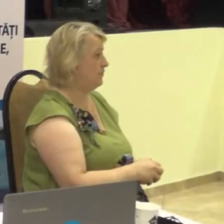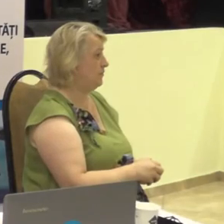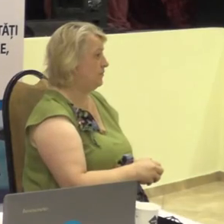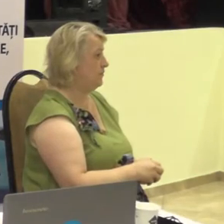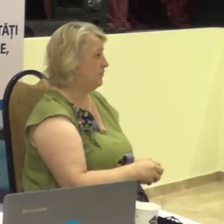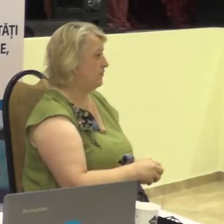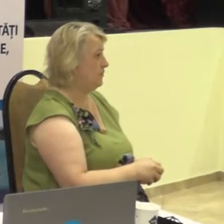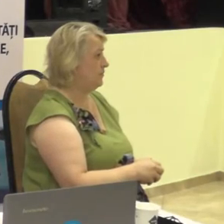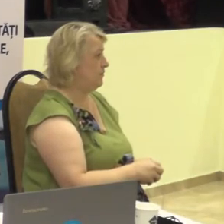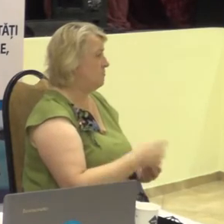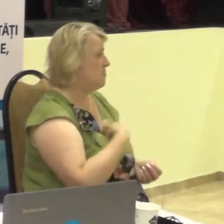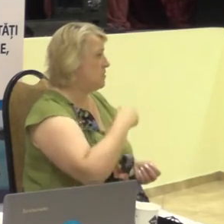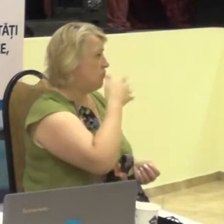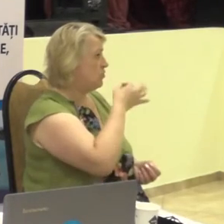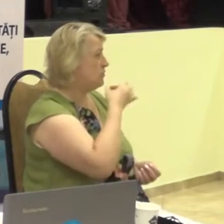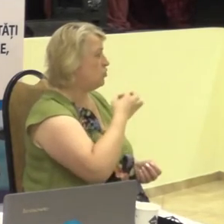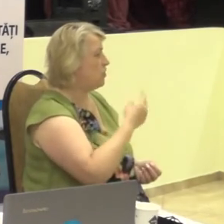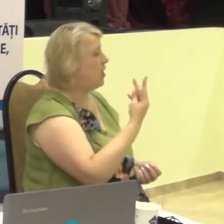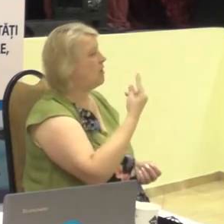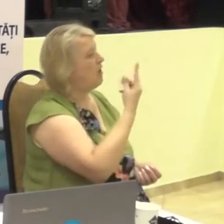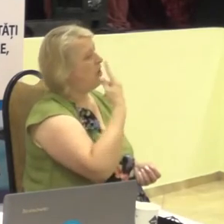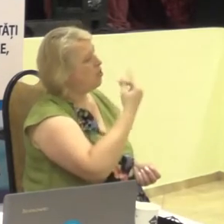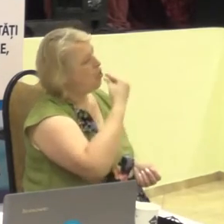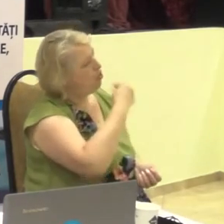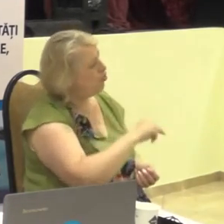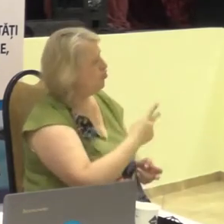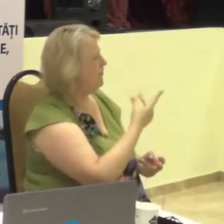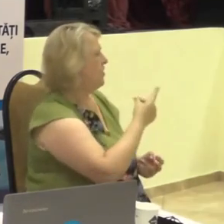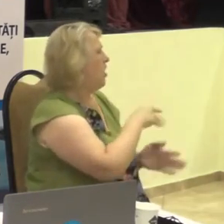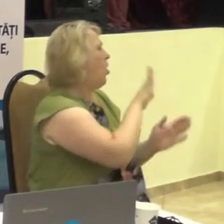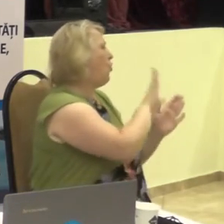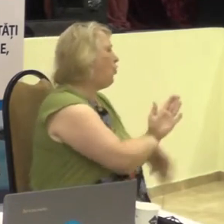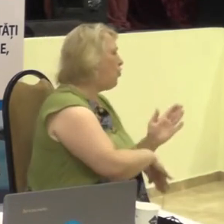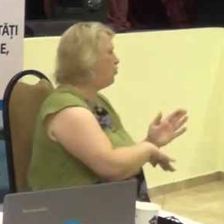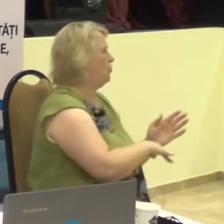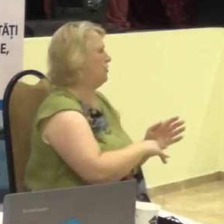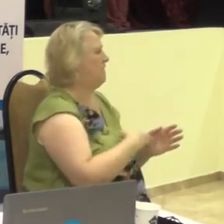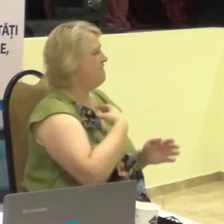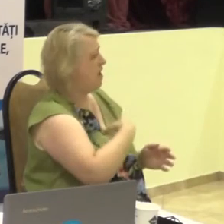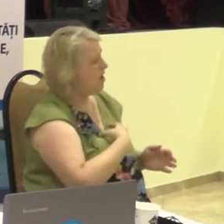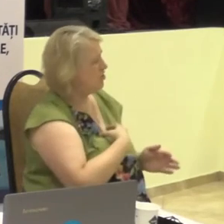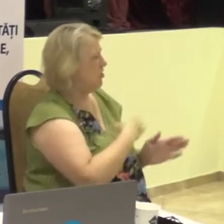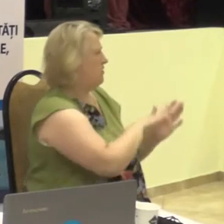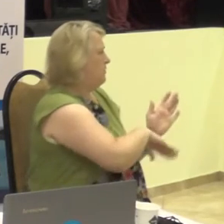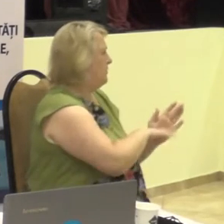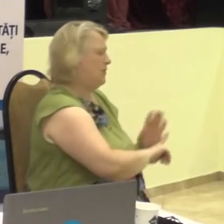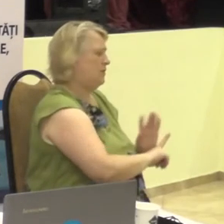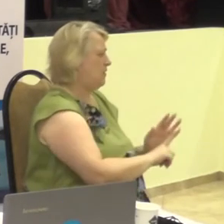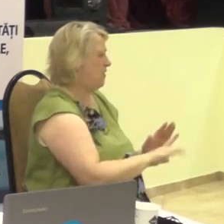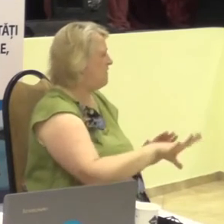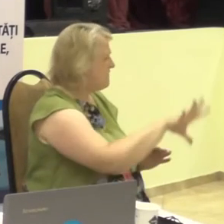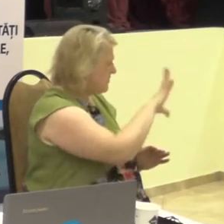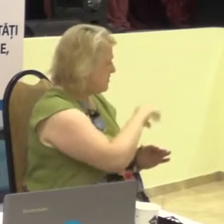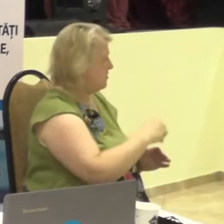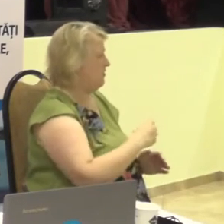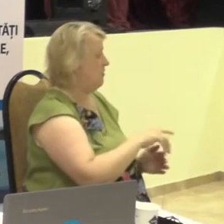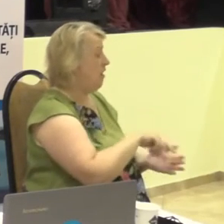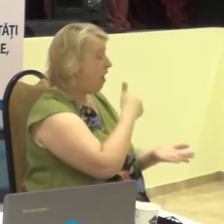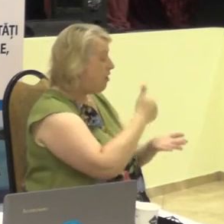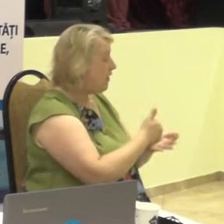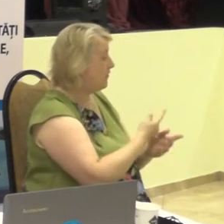ori, nu se poate spune că una este mai superioară și alta mai inferioară. Principalul este